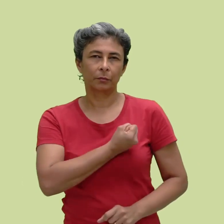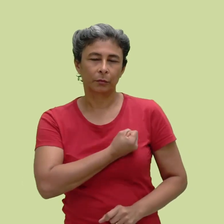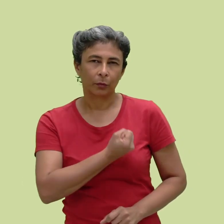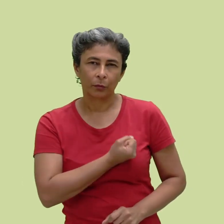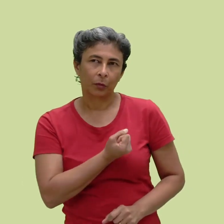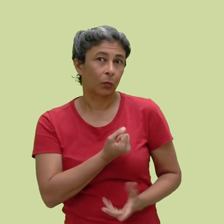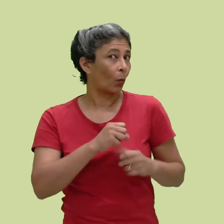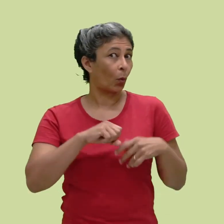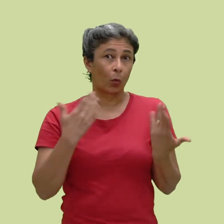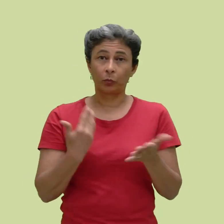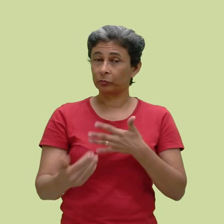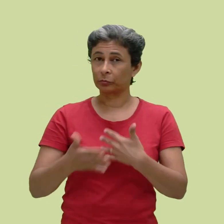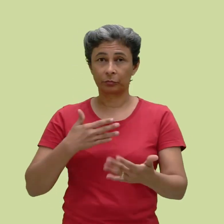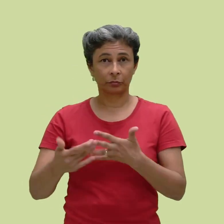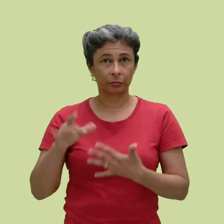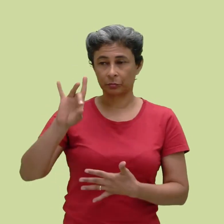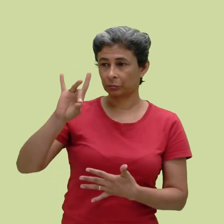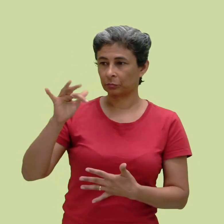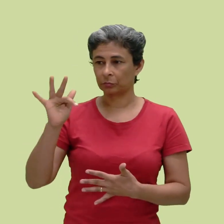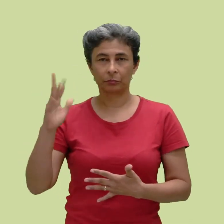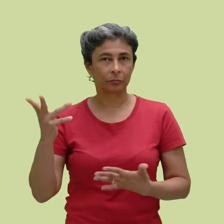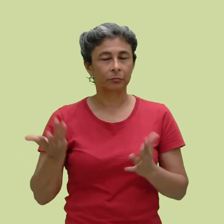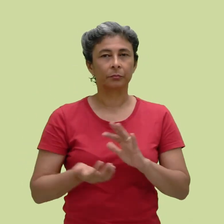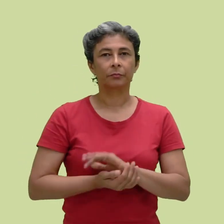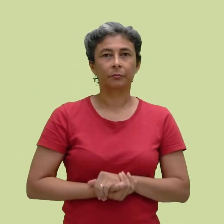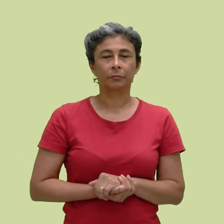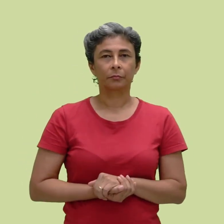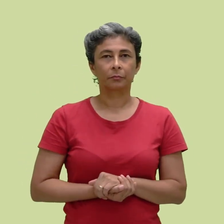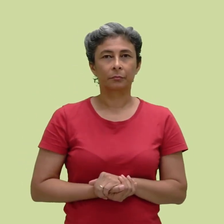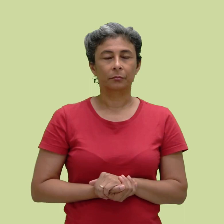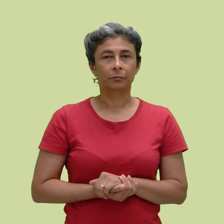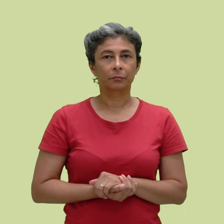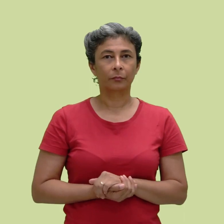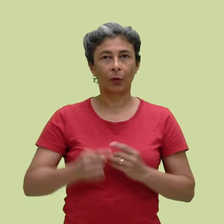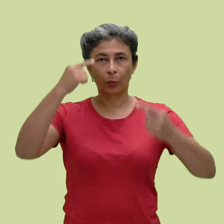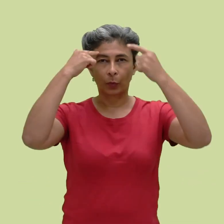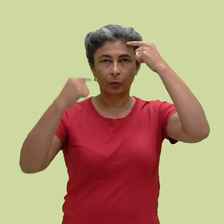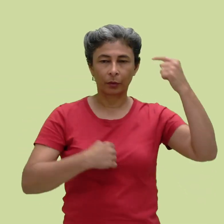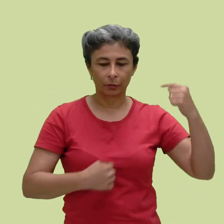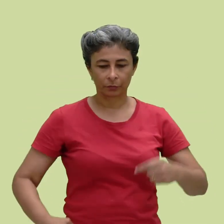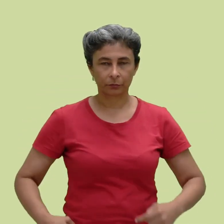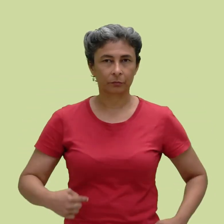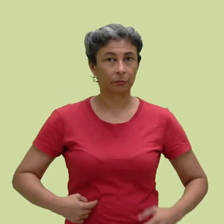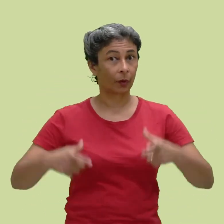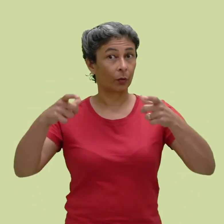letras, números ou nenhum dos dois. O ponto de articulação,